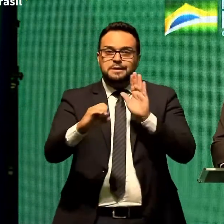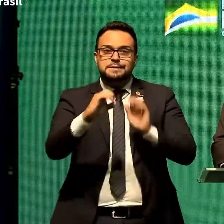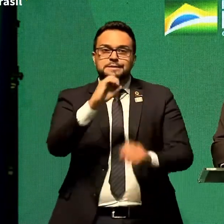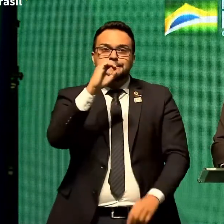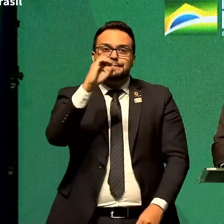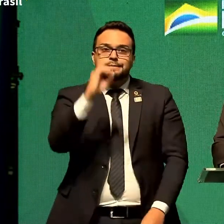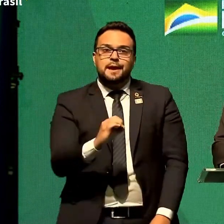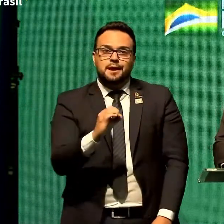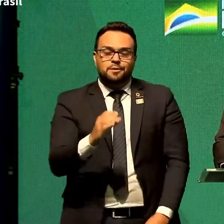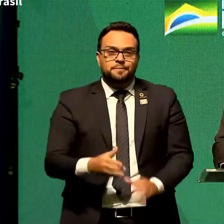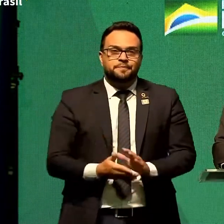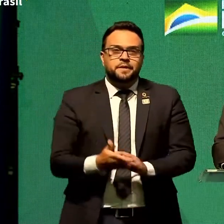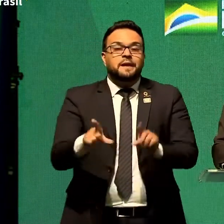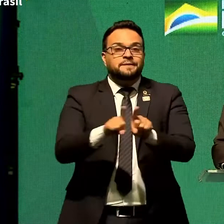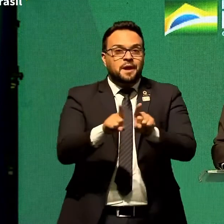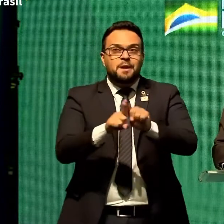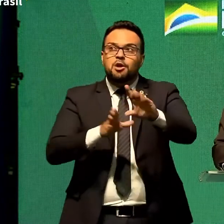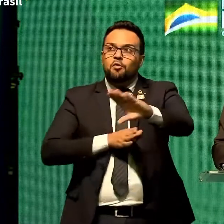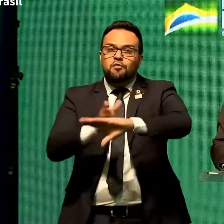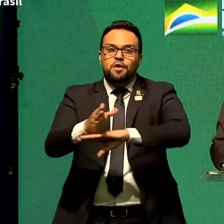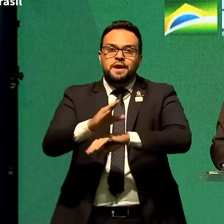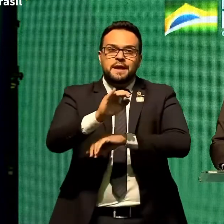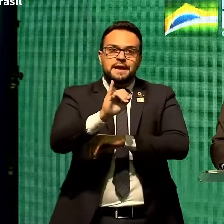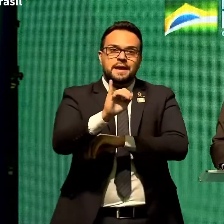comunidade Tapuã, sábado passado.